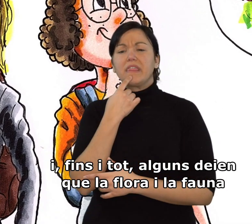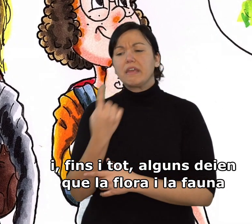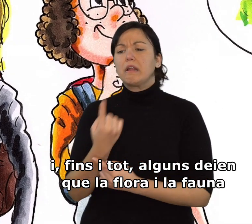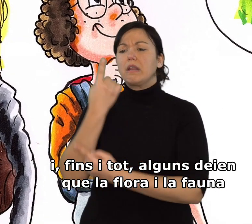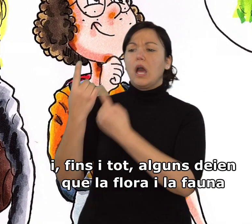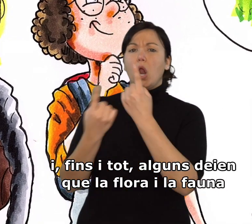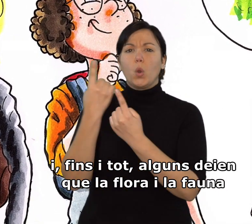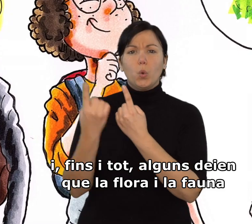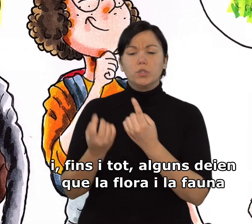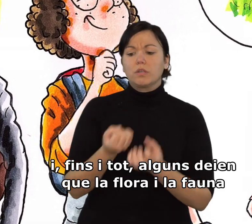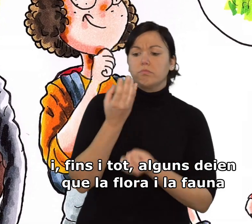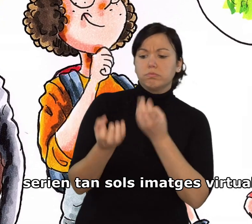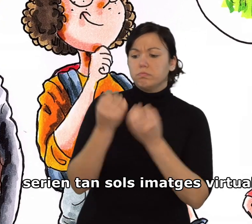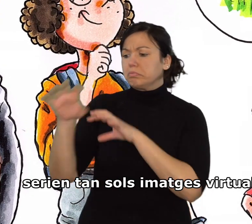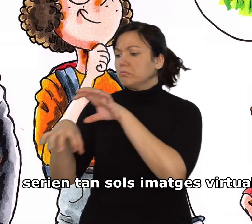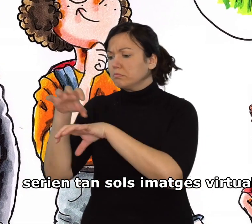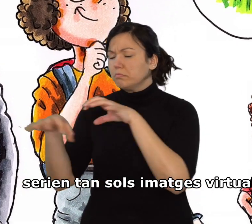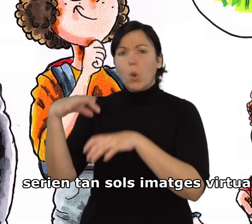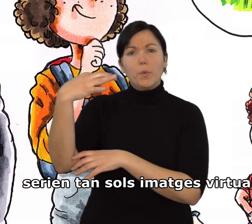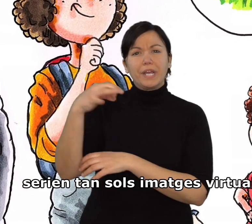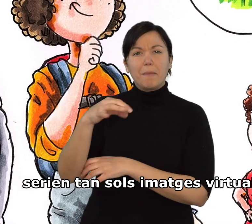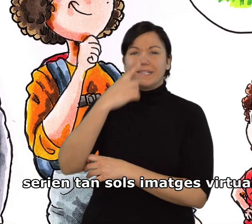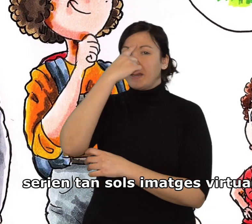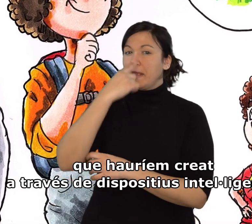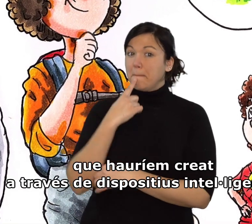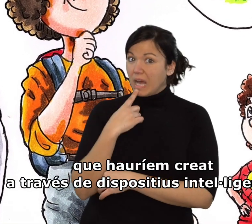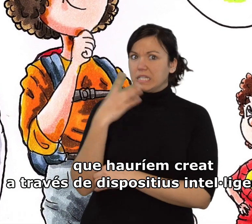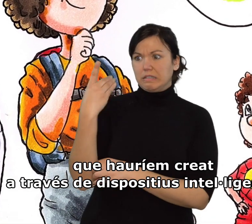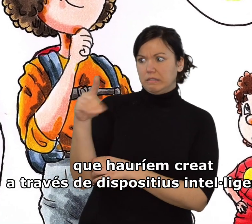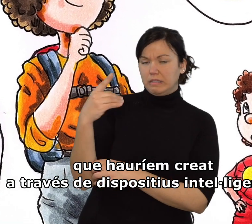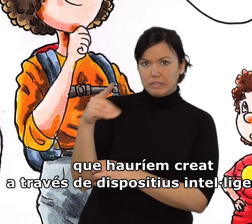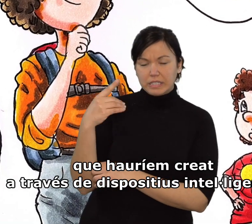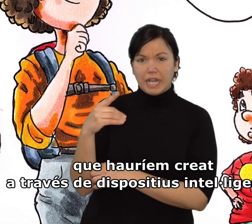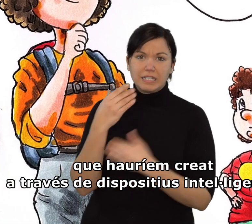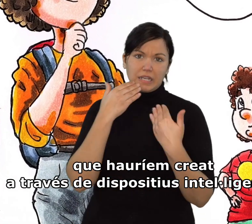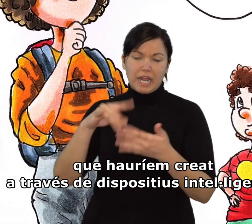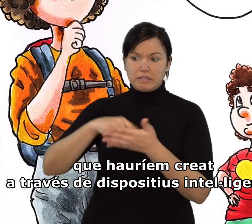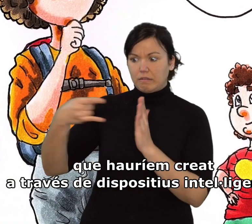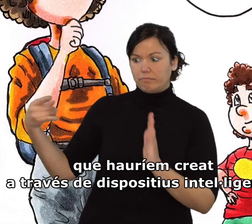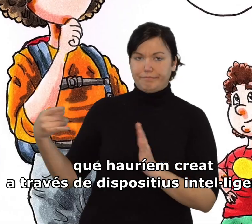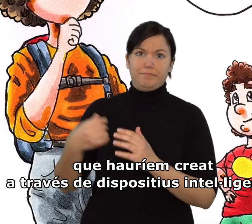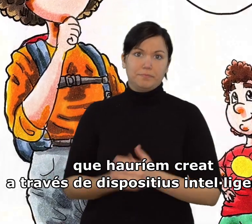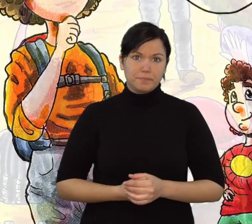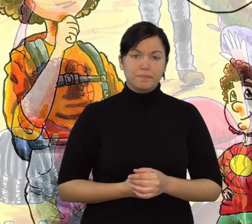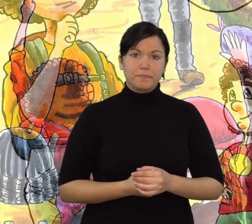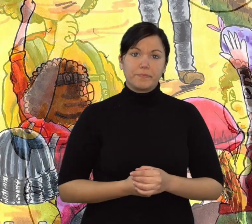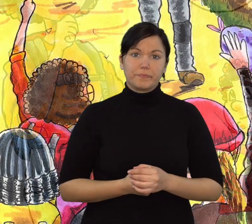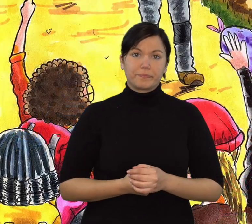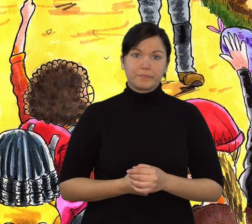tot alguns deien que la flora i la fauna serien tan sols imatges virtuals que hauríem creat a través de dispositius intel·ligents.